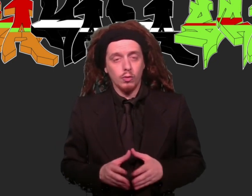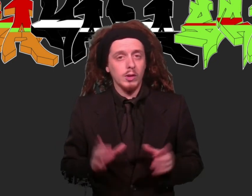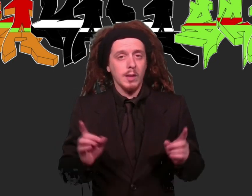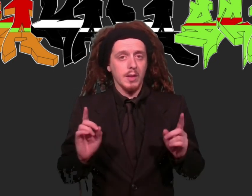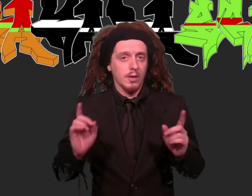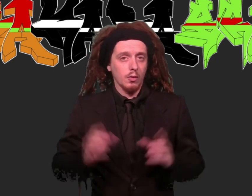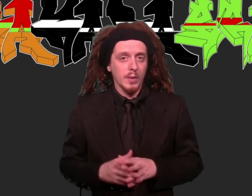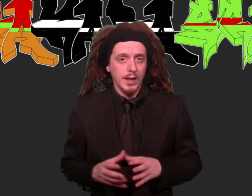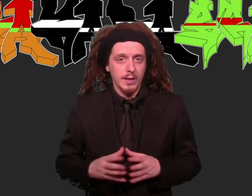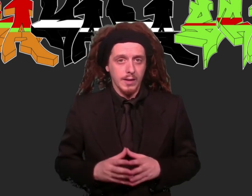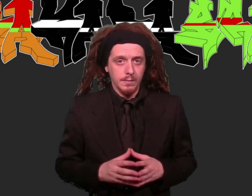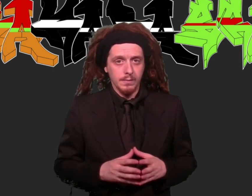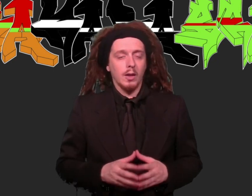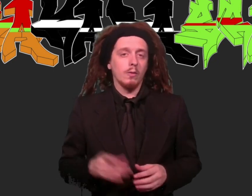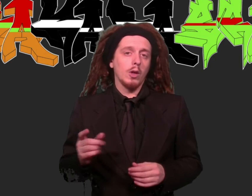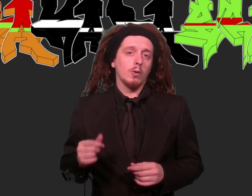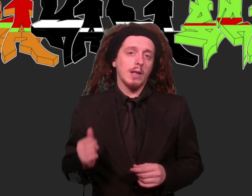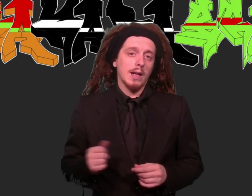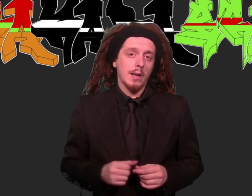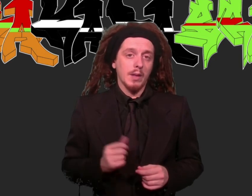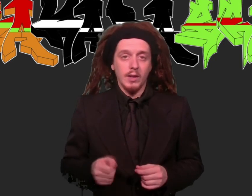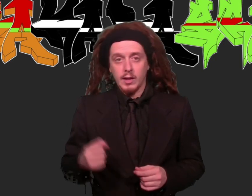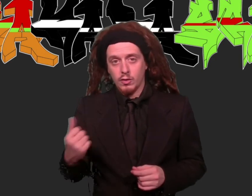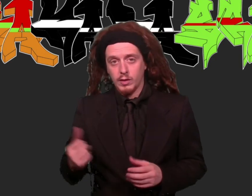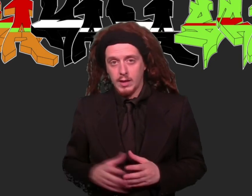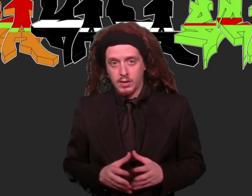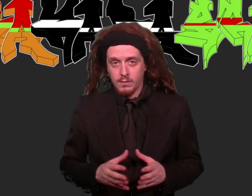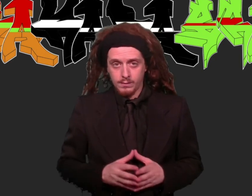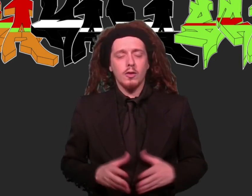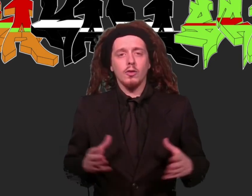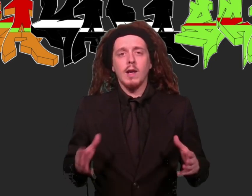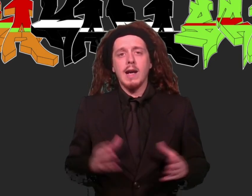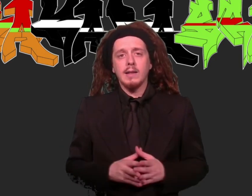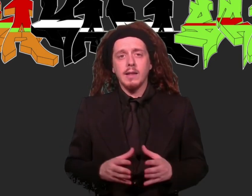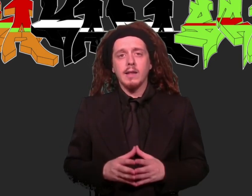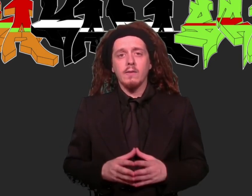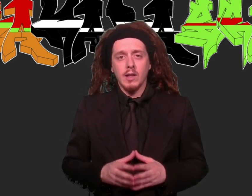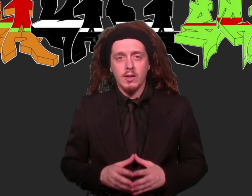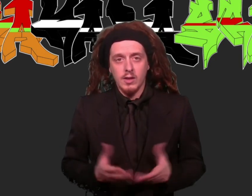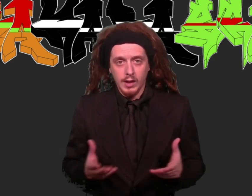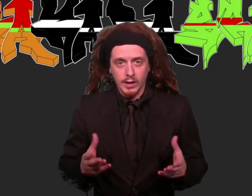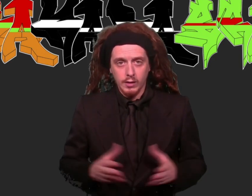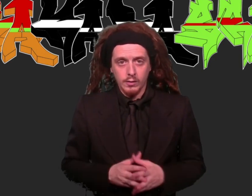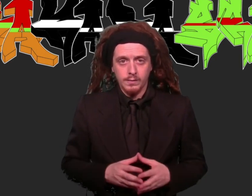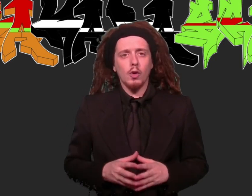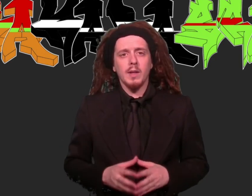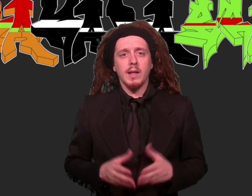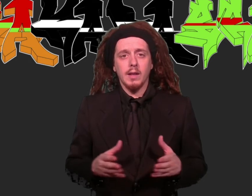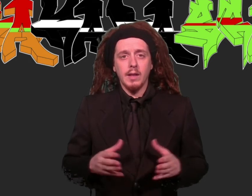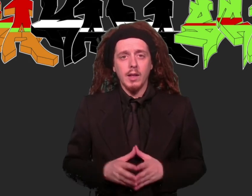tutti la pensano come Renzi, che non vuole votarla per via dei sondaggi. Ci sono altri che invece ci credono, come Del Rio,